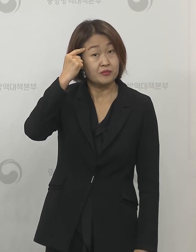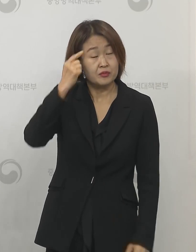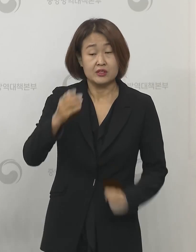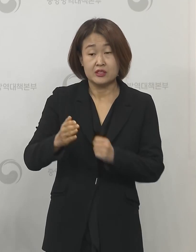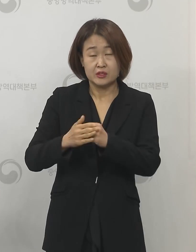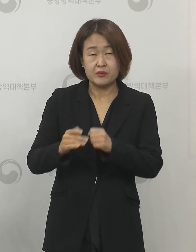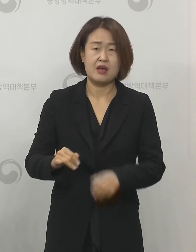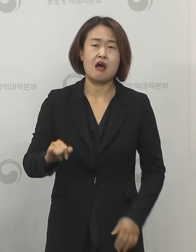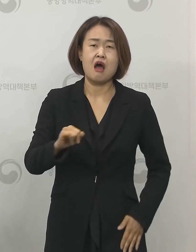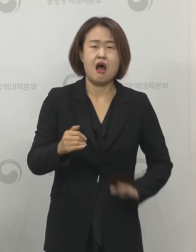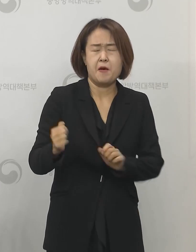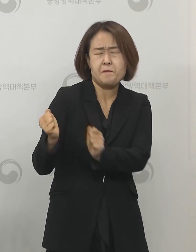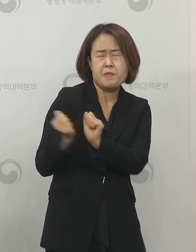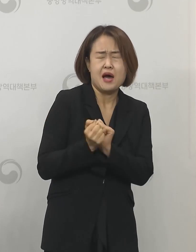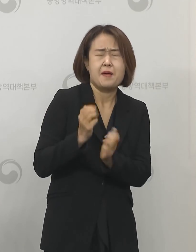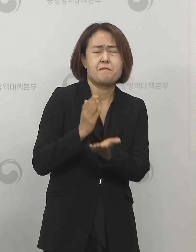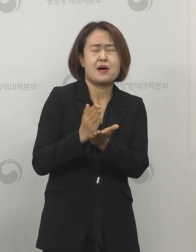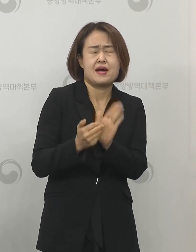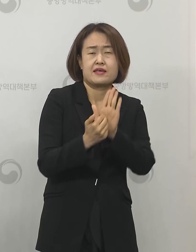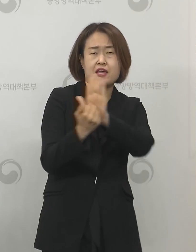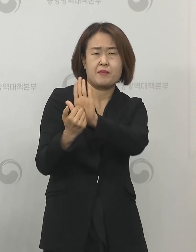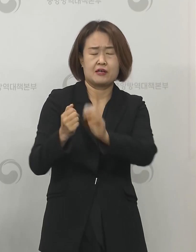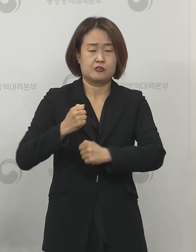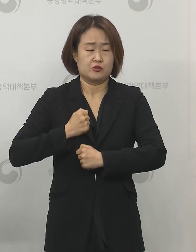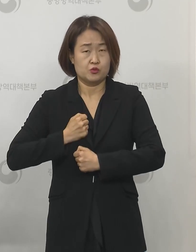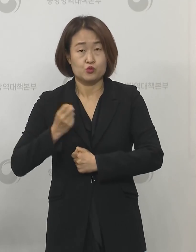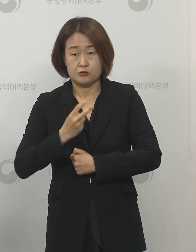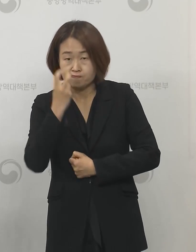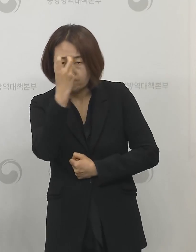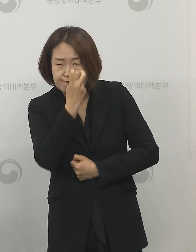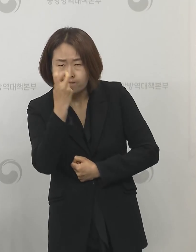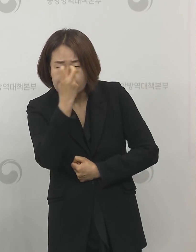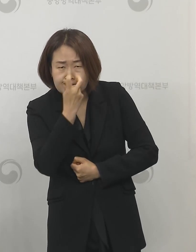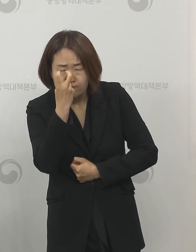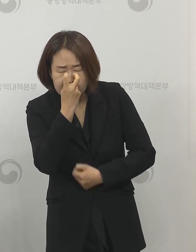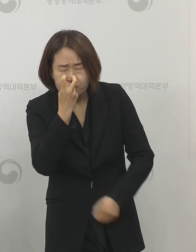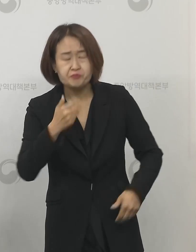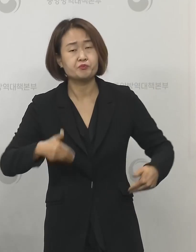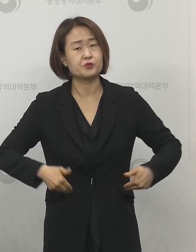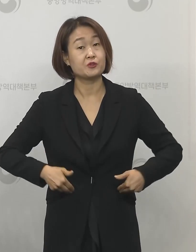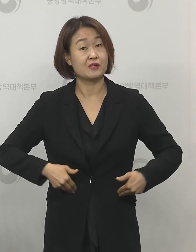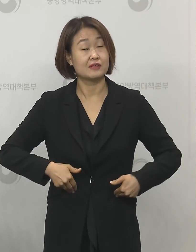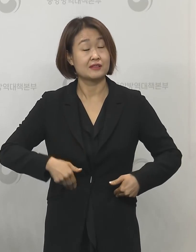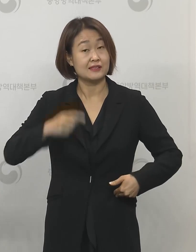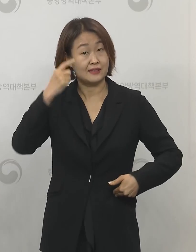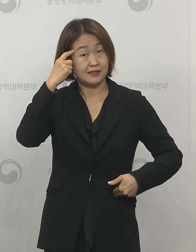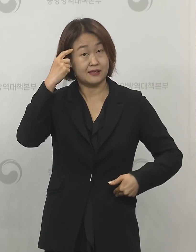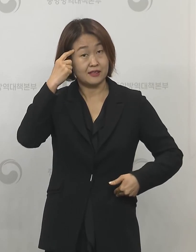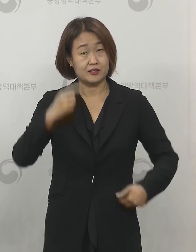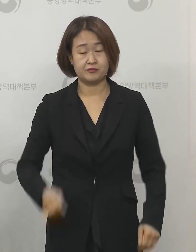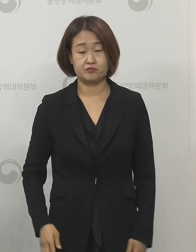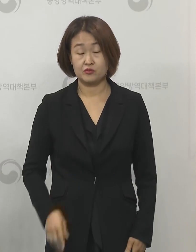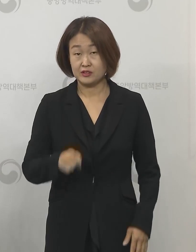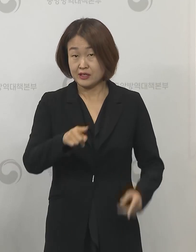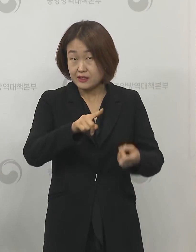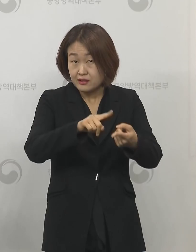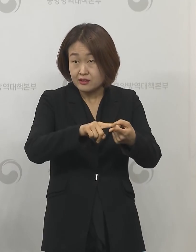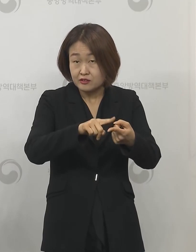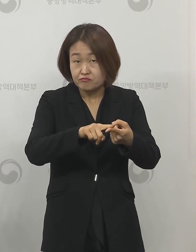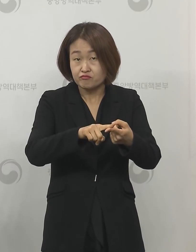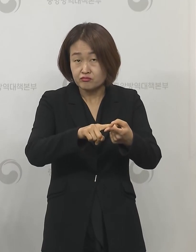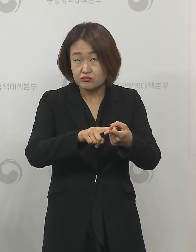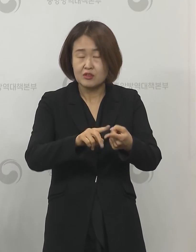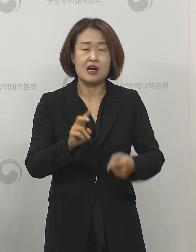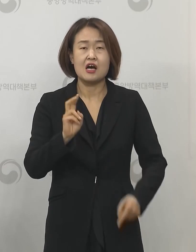예방 준칙을 지킬 수 있게끔의 관리와 모니터링이 필요하다는 그런 의견입니다 이 부분에 대해서는